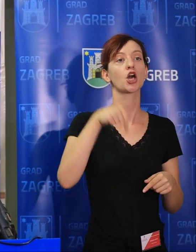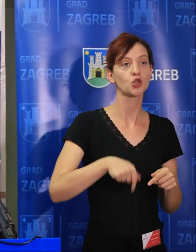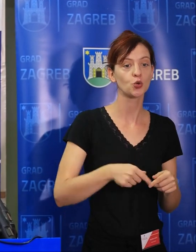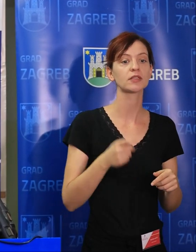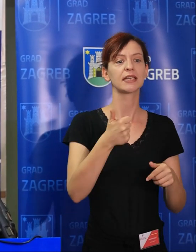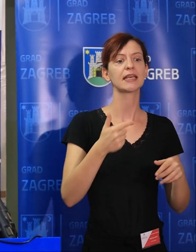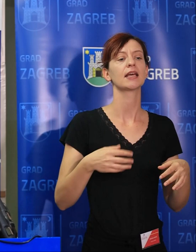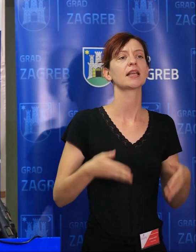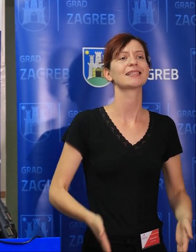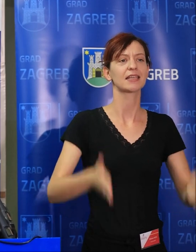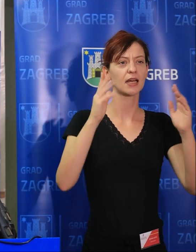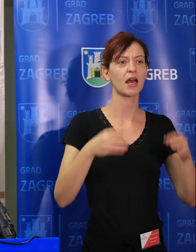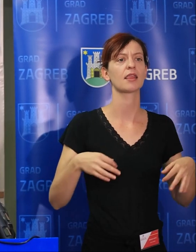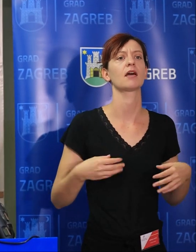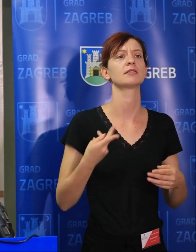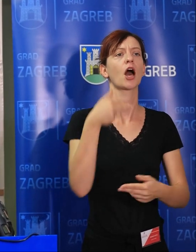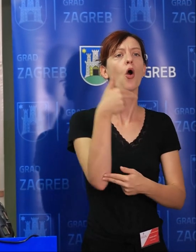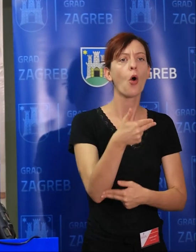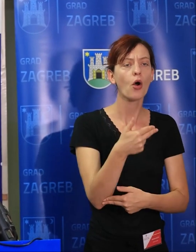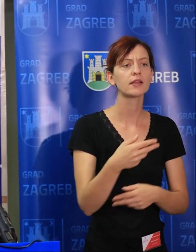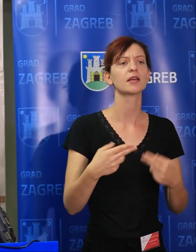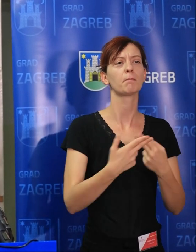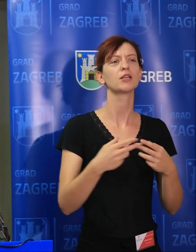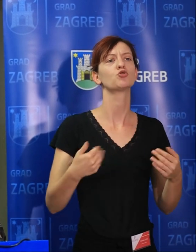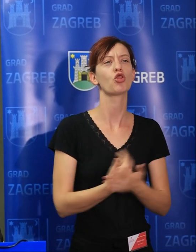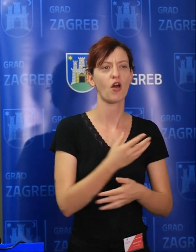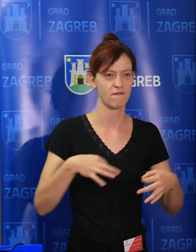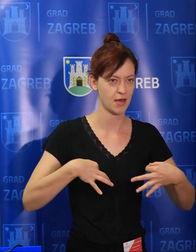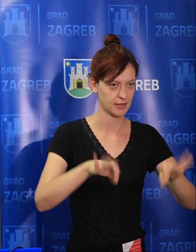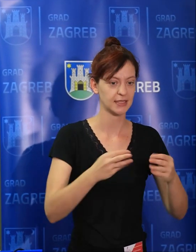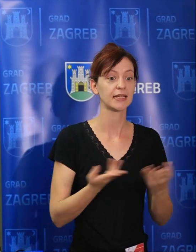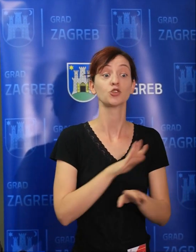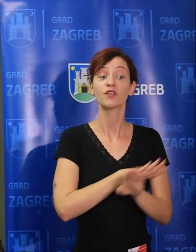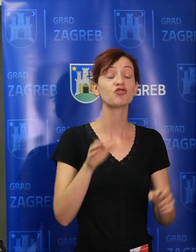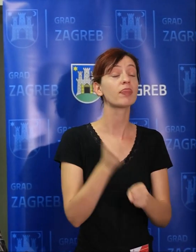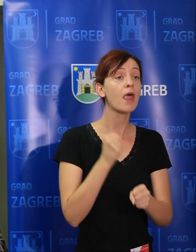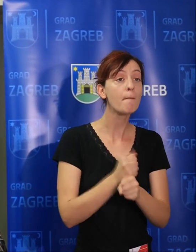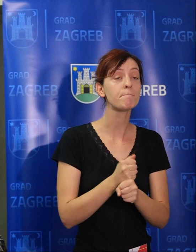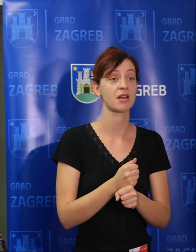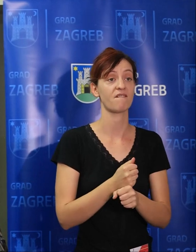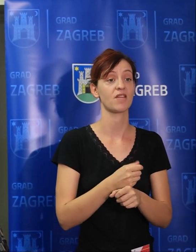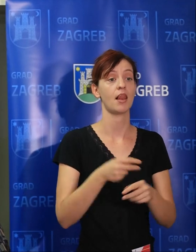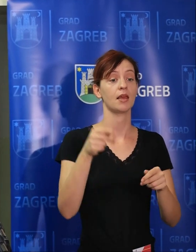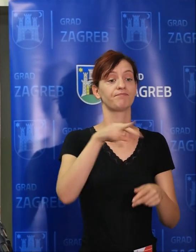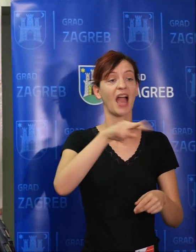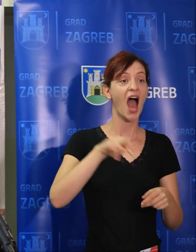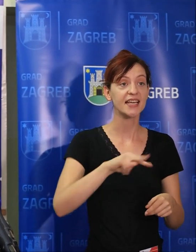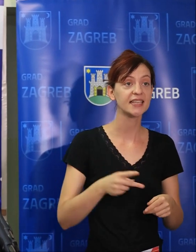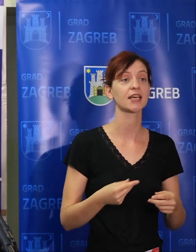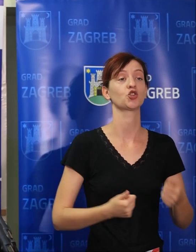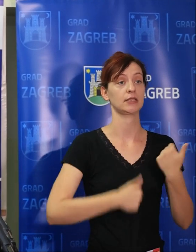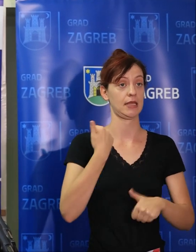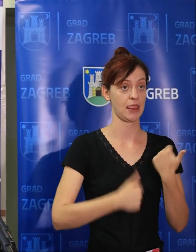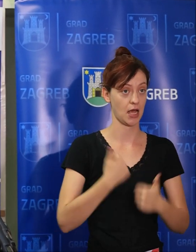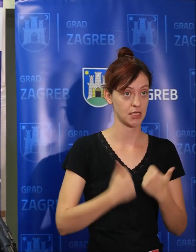novu cestu, gdje je već proveden arhitektorski natječaj, pa će to, vjeratno, biti realizirano,